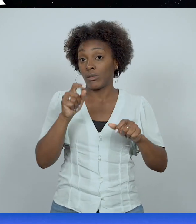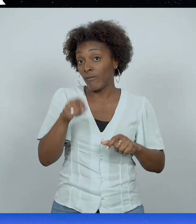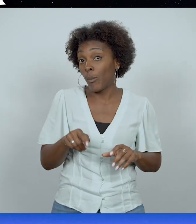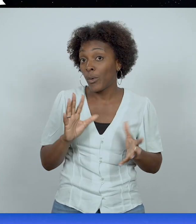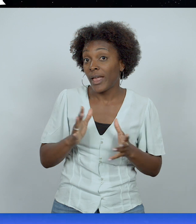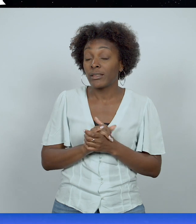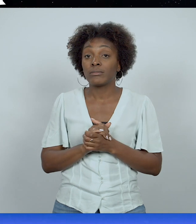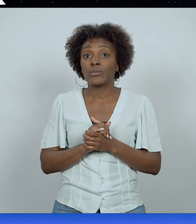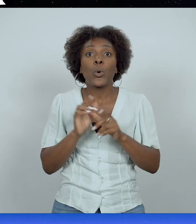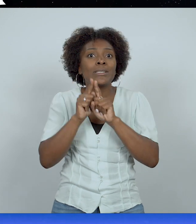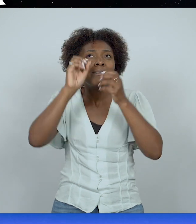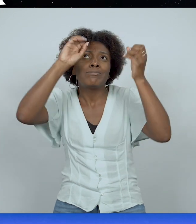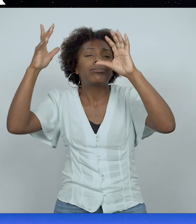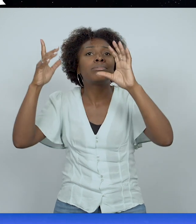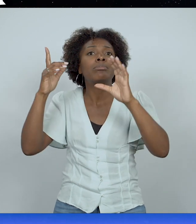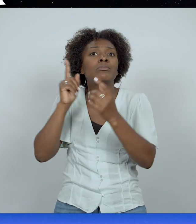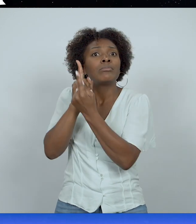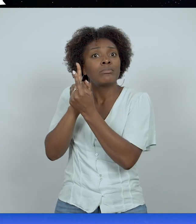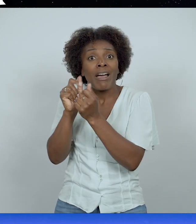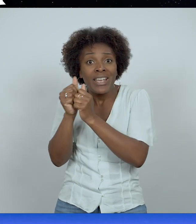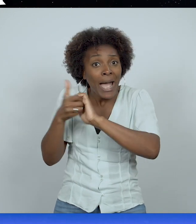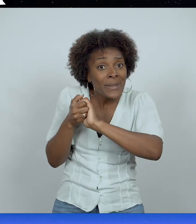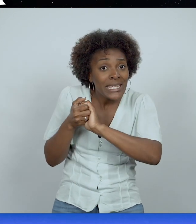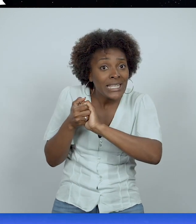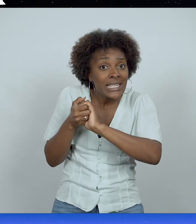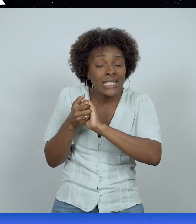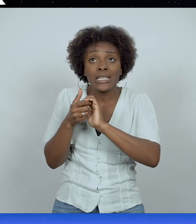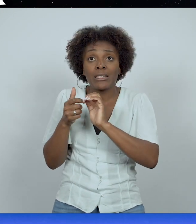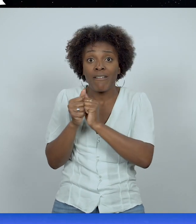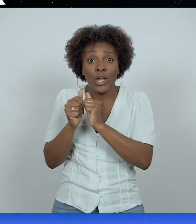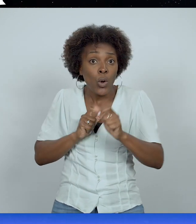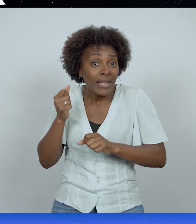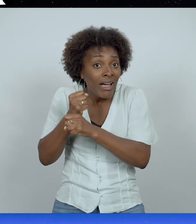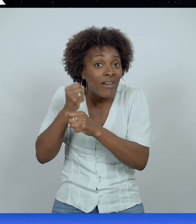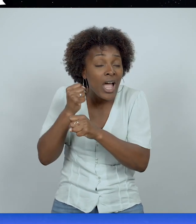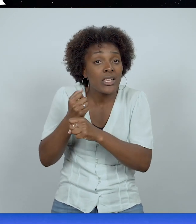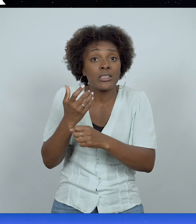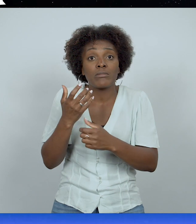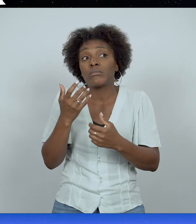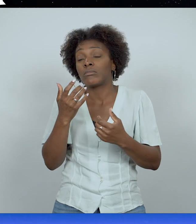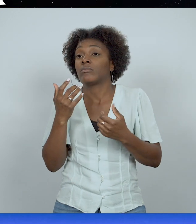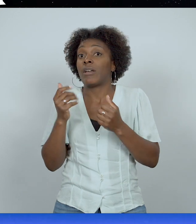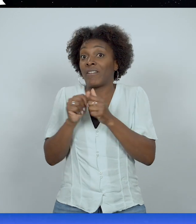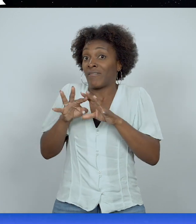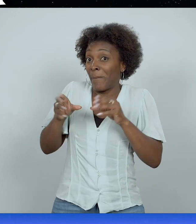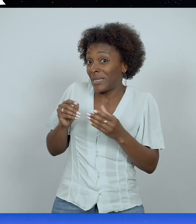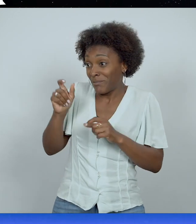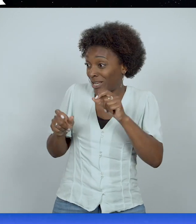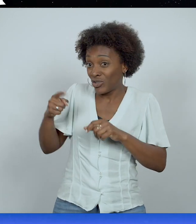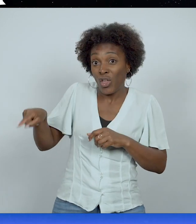Avec qui tu étais ? Est-ce que tu étais avec tes amis ? Tes collègues de travail ? Est-ce que tu étais avec ta famille ?-ce que tu étais avec des personnages que